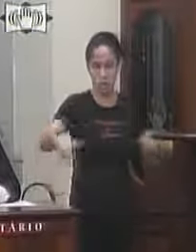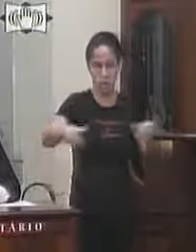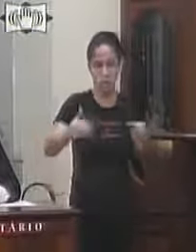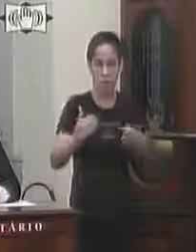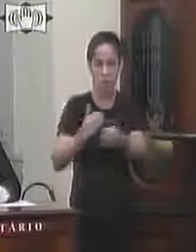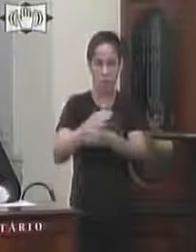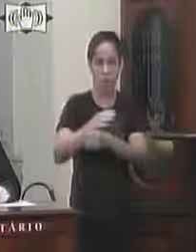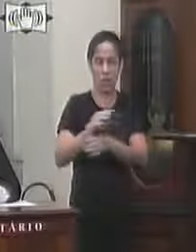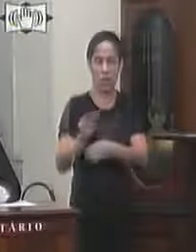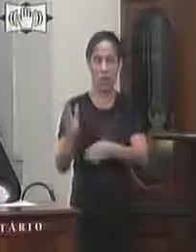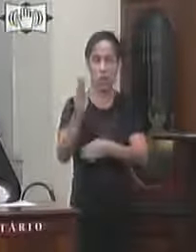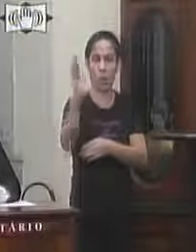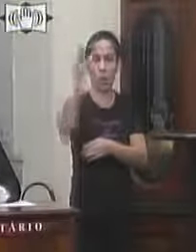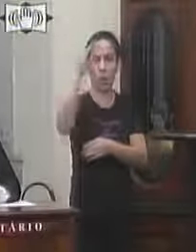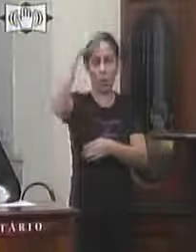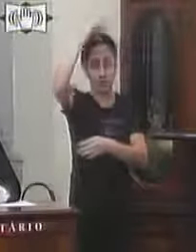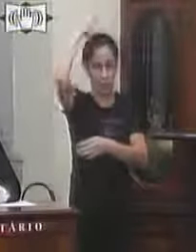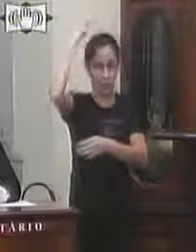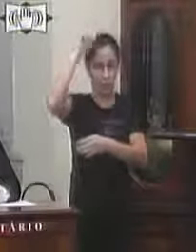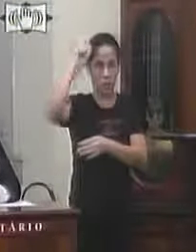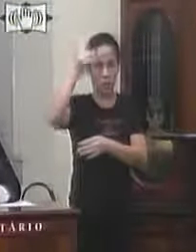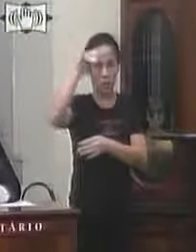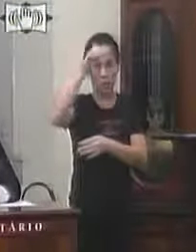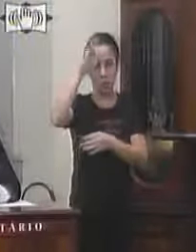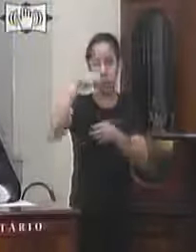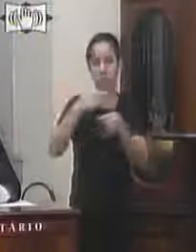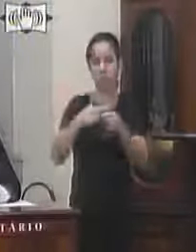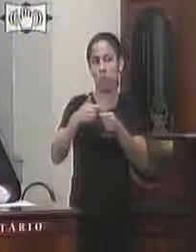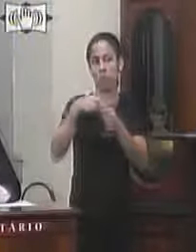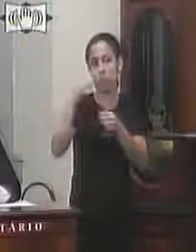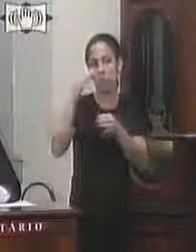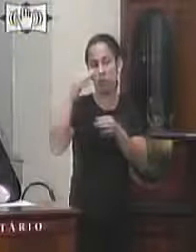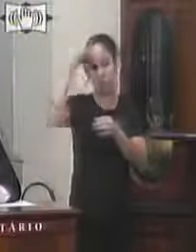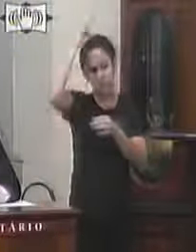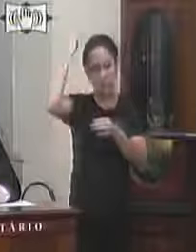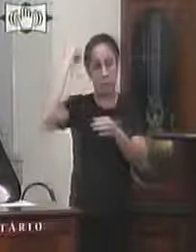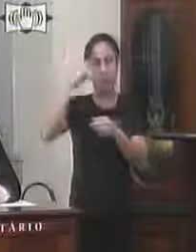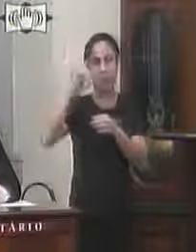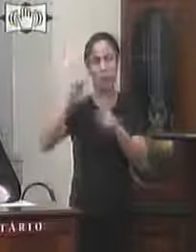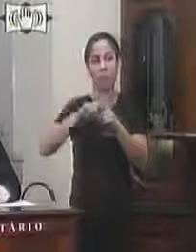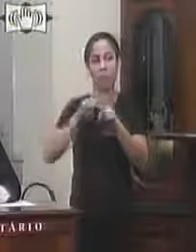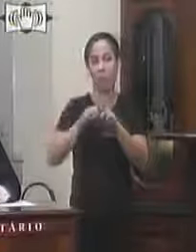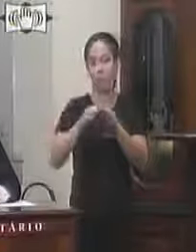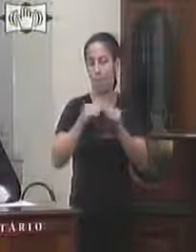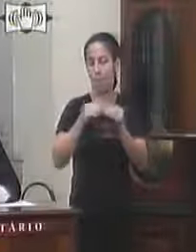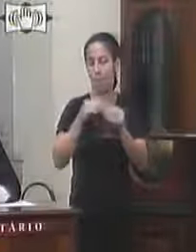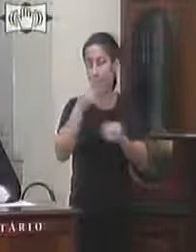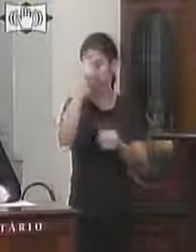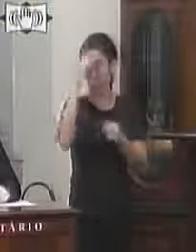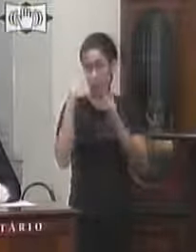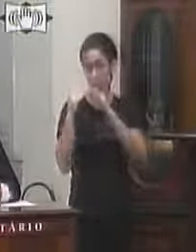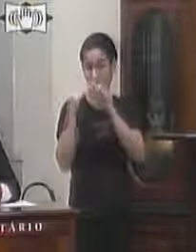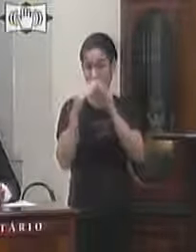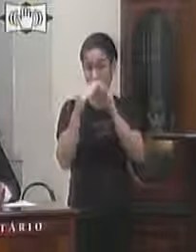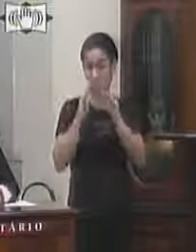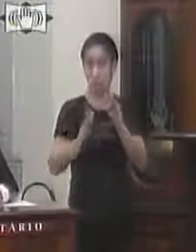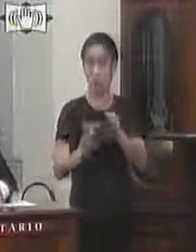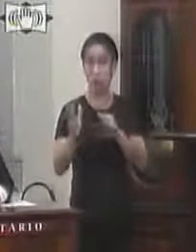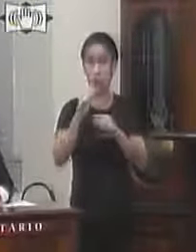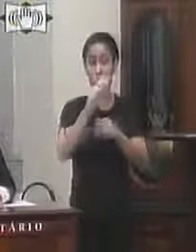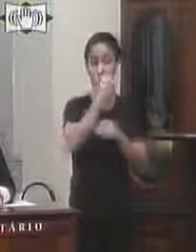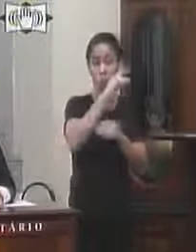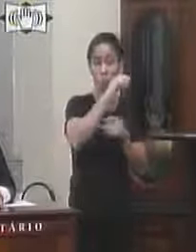aos morros São Sebastião e do Cruzeiro antes do distrito de Santa Isabel a presente propositura é um anseio dos moradores do Morro São Sebastião e do Cruzeiro